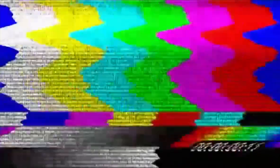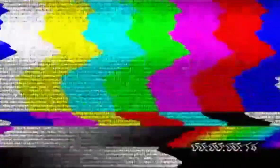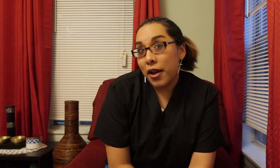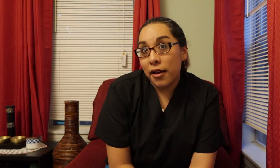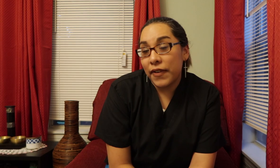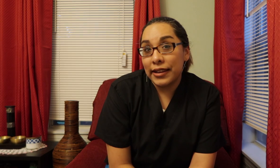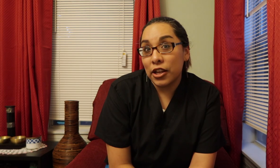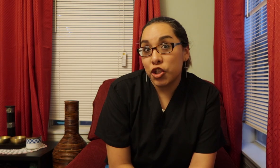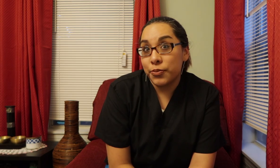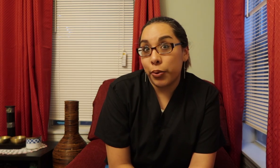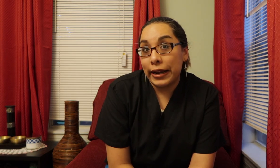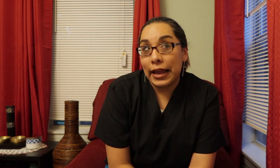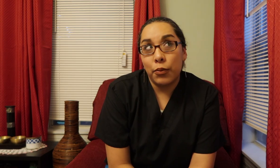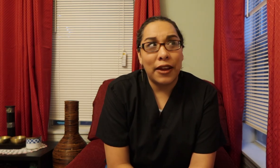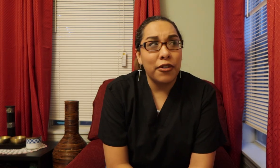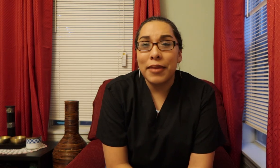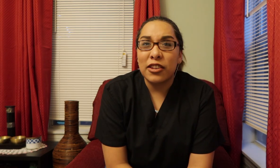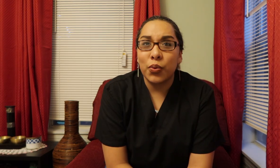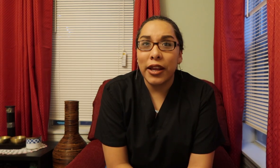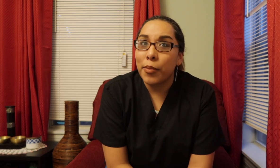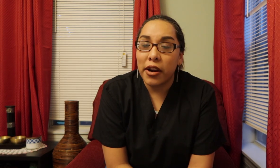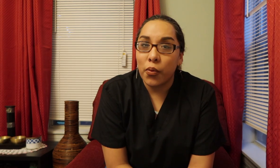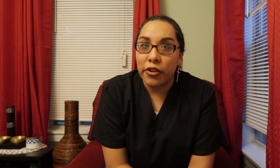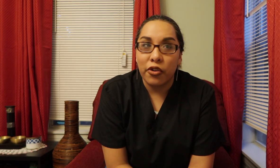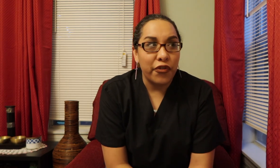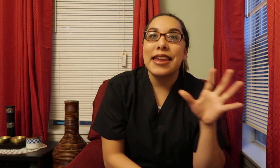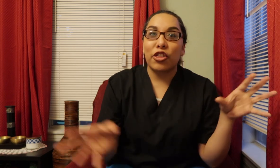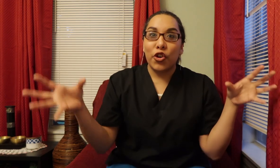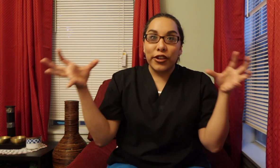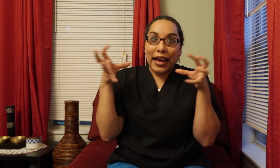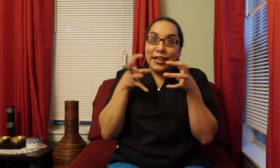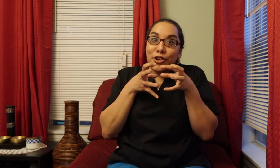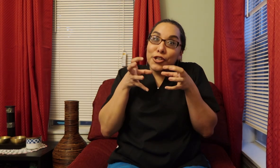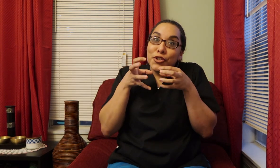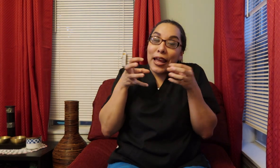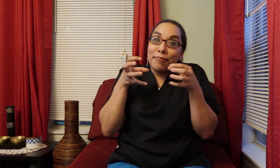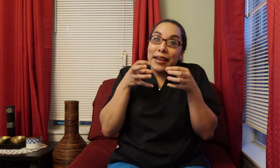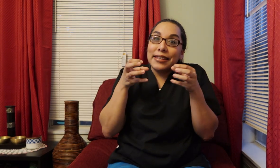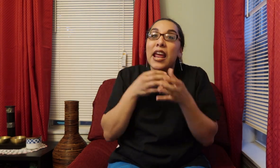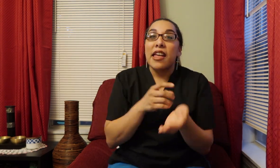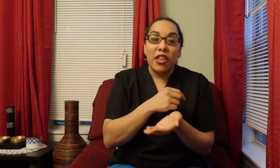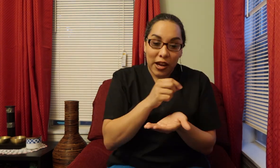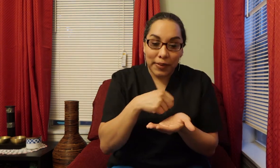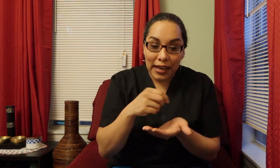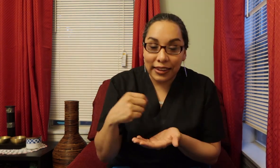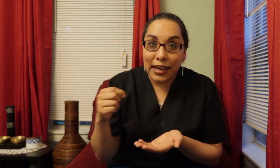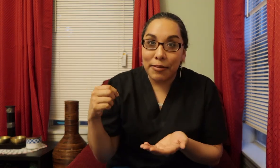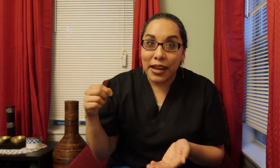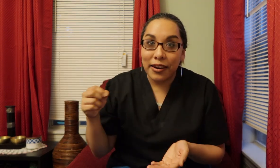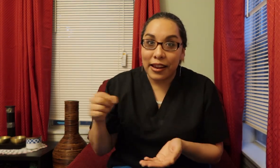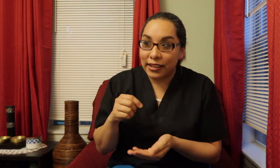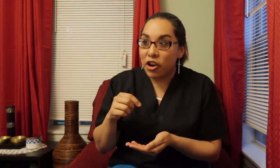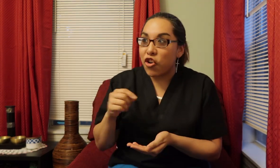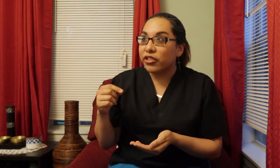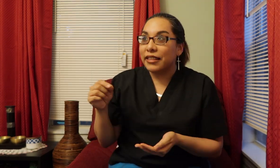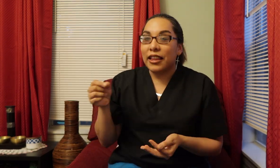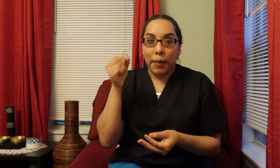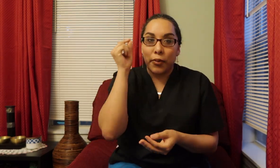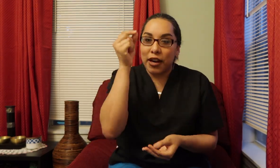Mama finds out She's pregnant Was that from last week? No me recuerdo Ya todo es kind of Starting to like Mix it Tengo que empezar a escribir Y hacer notitas Pa poner